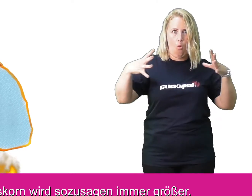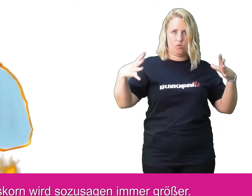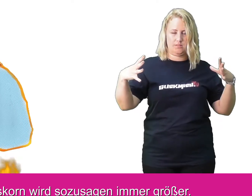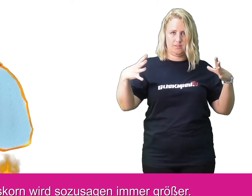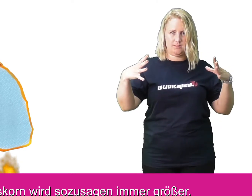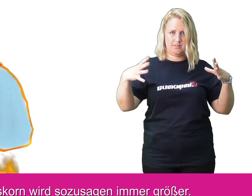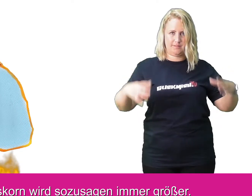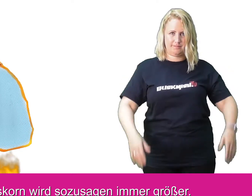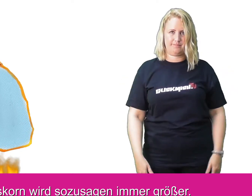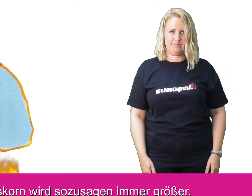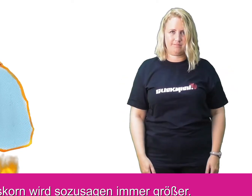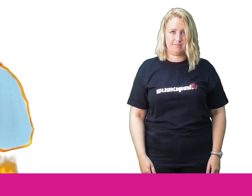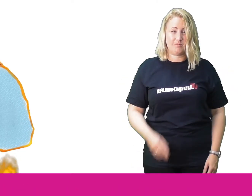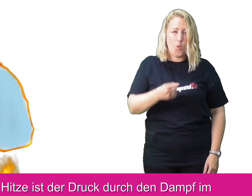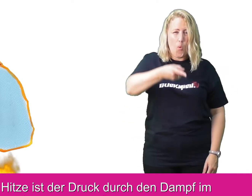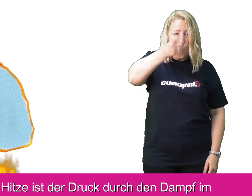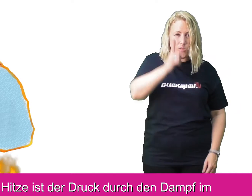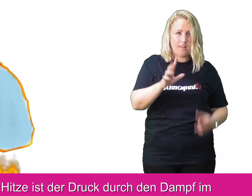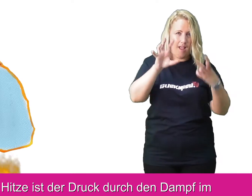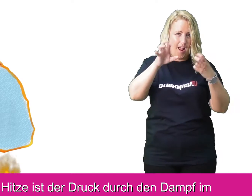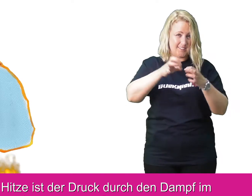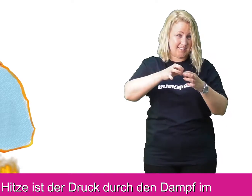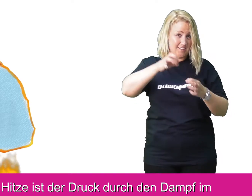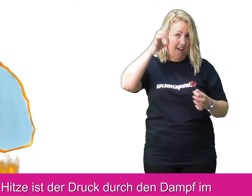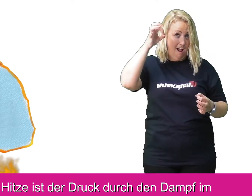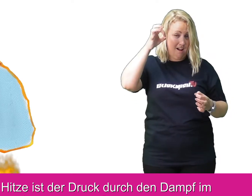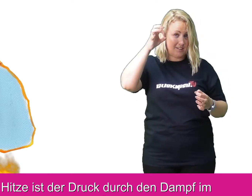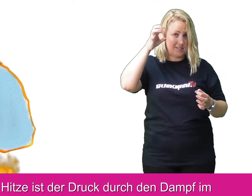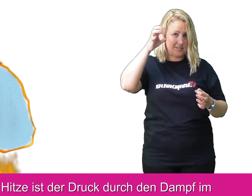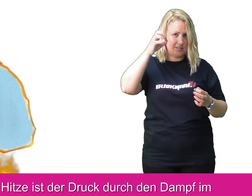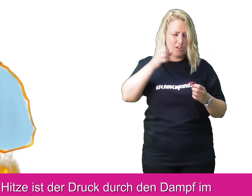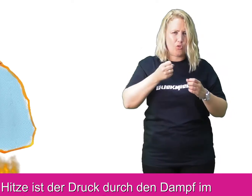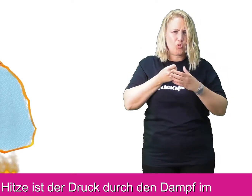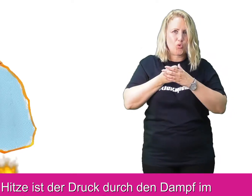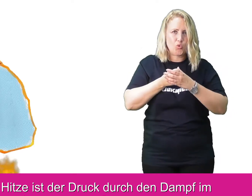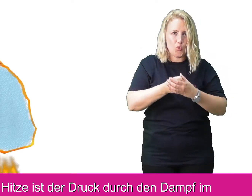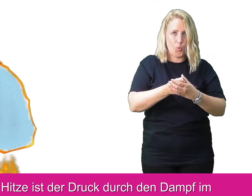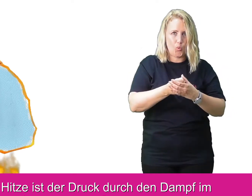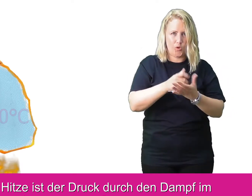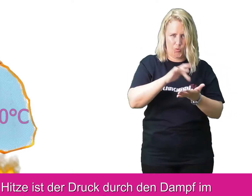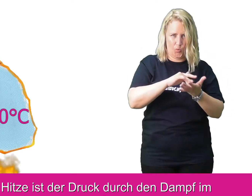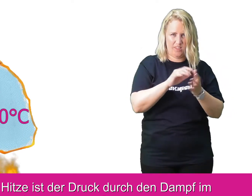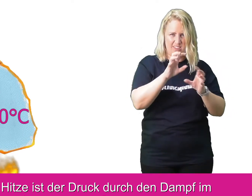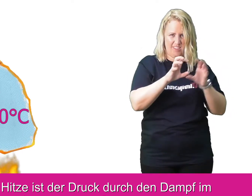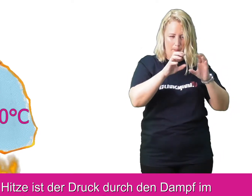immer größer. Bei 180 Grad Hitze ist der Druck durch den Dampf im Inneren so groß,